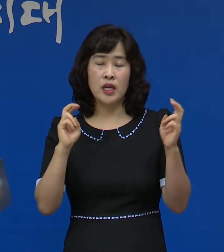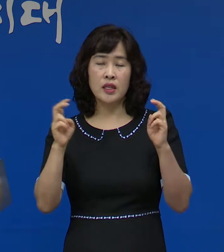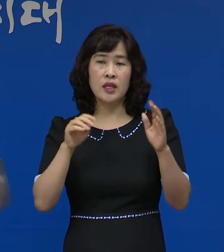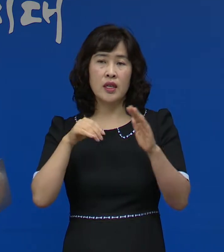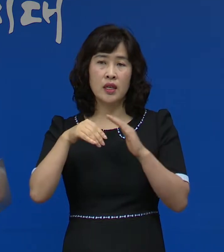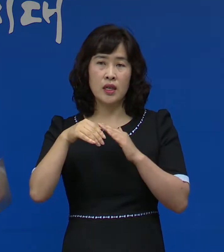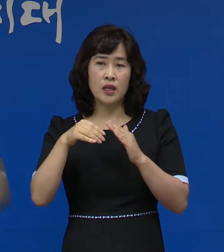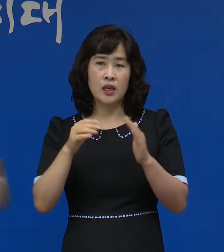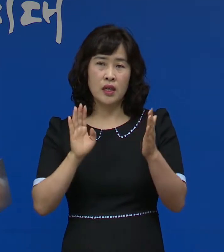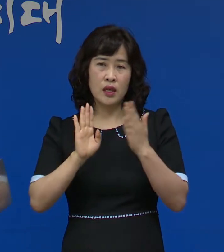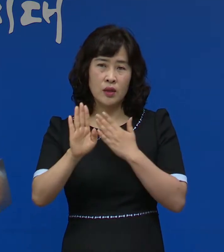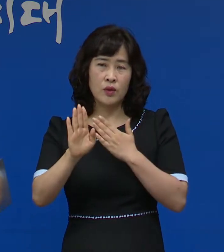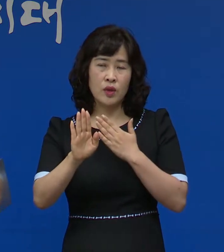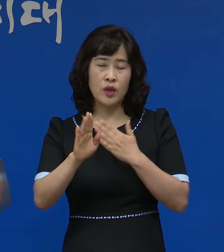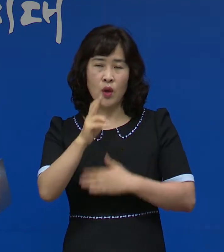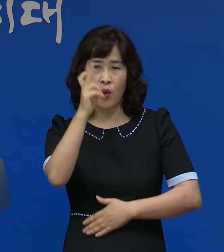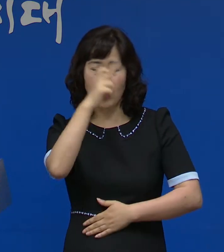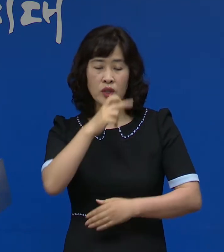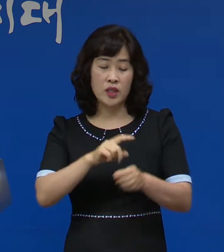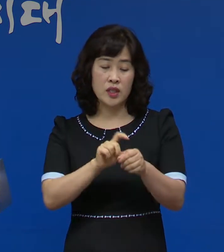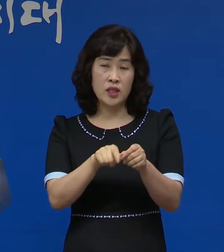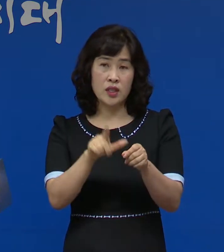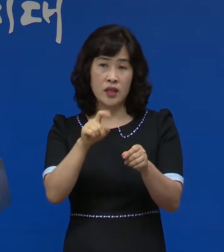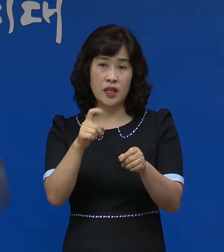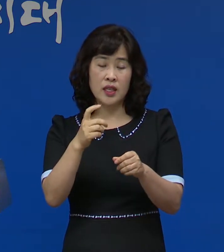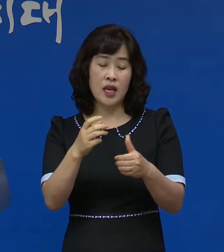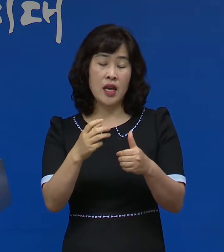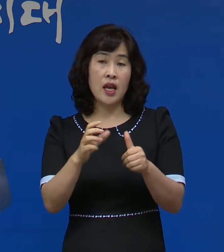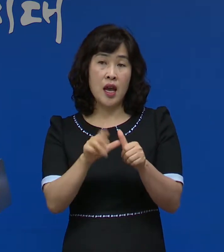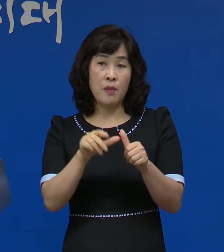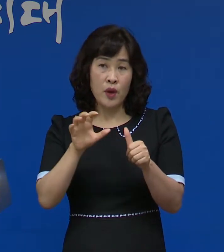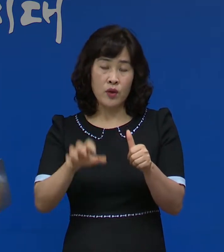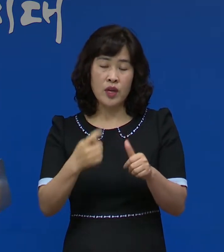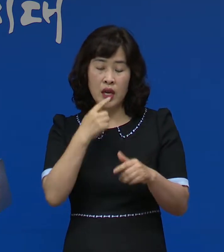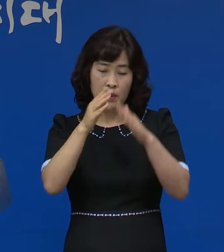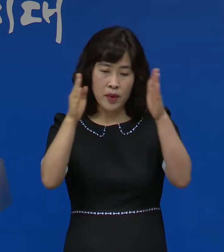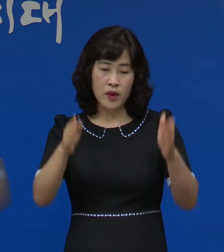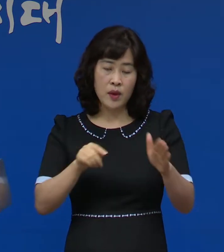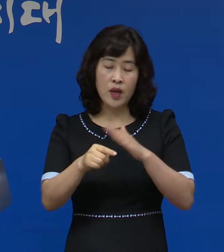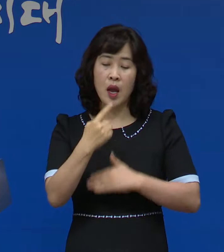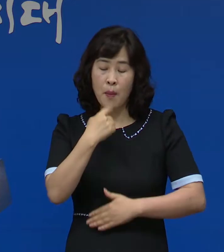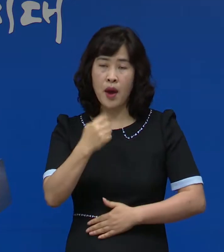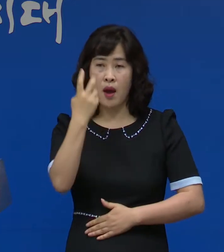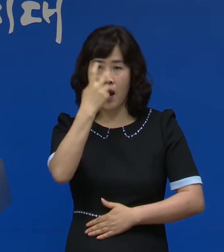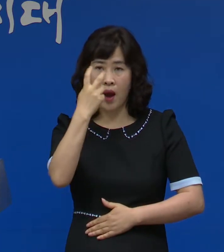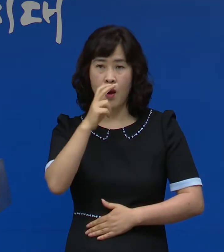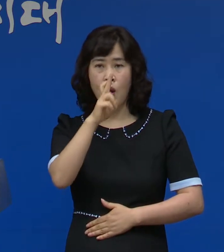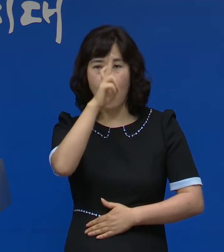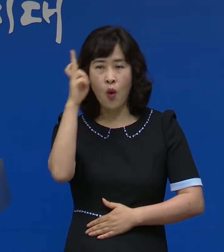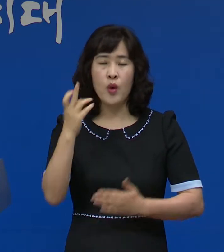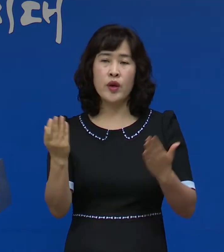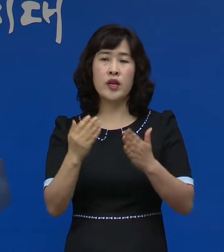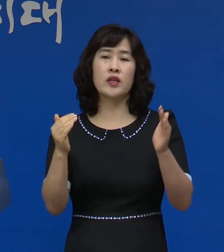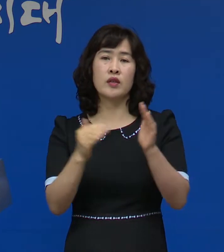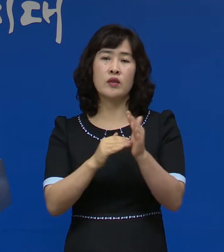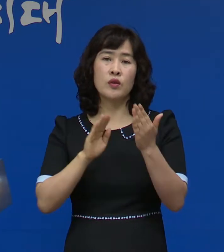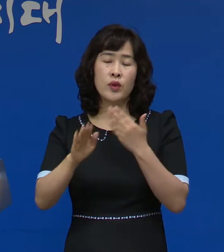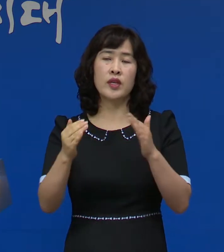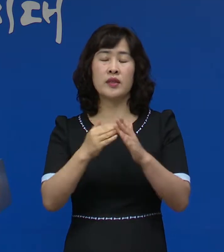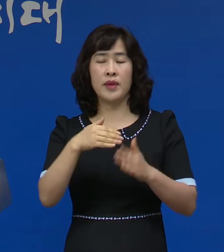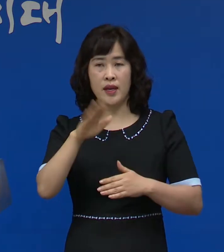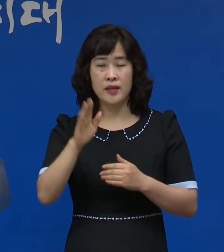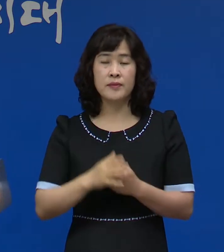오전 11시에 한평군 선별진료소에서 진단검사를 받고 오후 근무를 마친 후